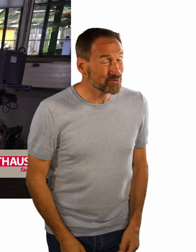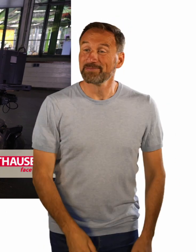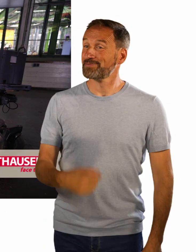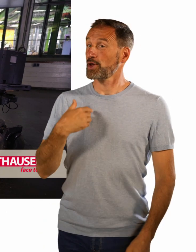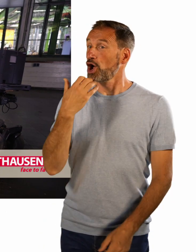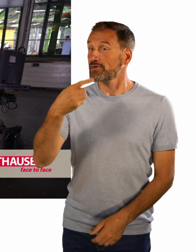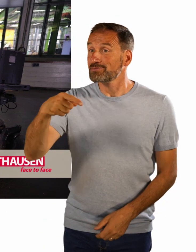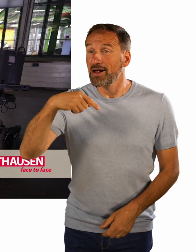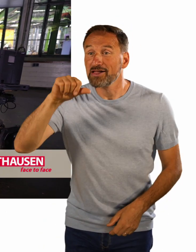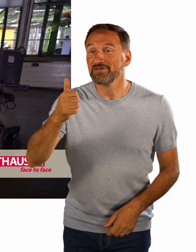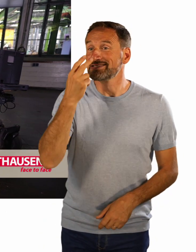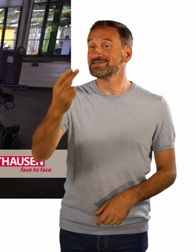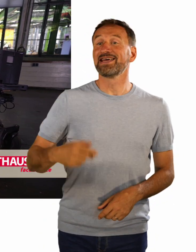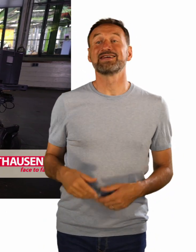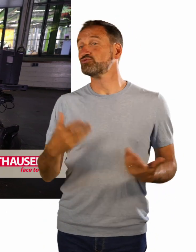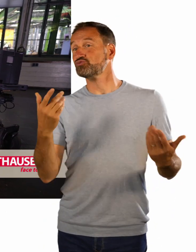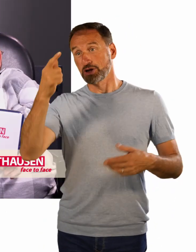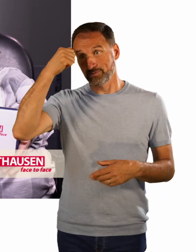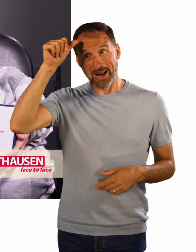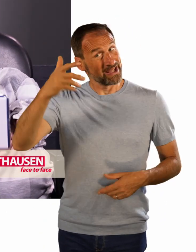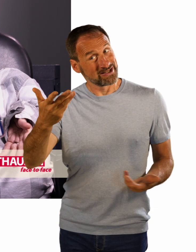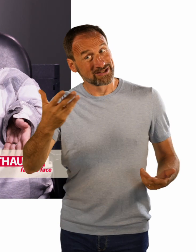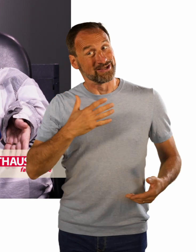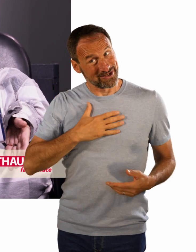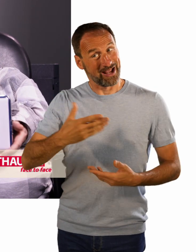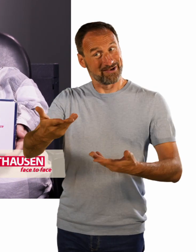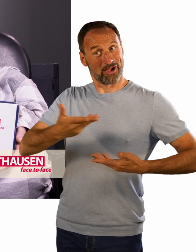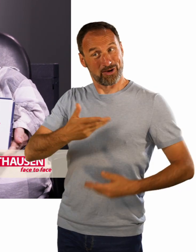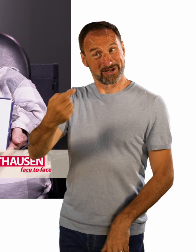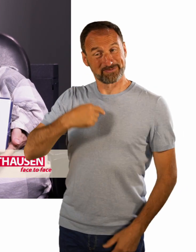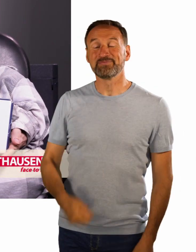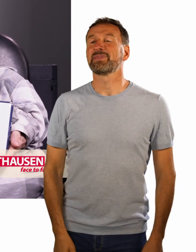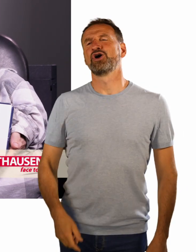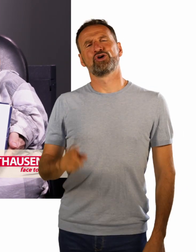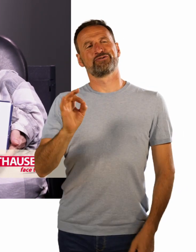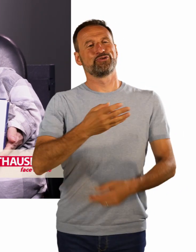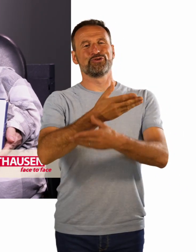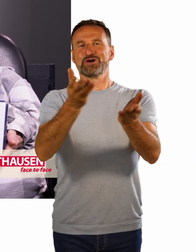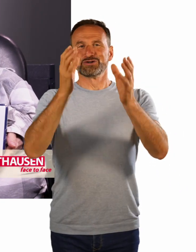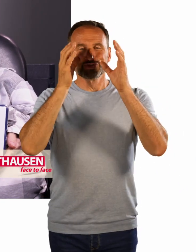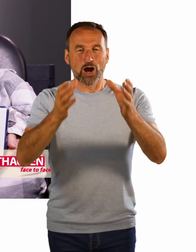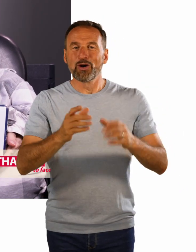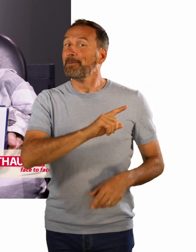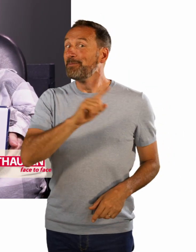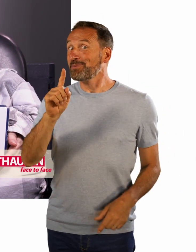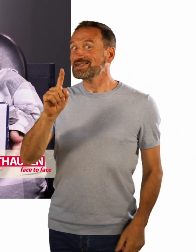Gerne auch mal in Berlin. Ich lade dich herzlich zu allen. Und für Sie, liebe Zuschauerinnen und Zuschauer, bis zum nächsten Mal, wenn es wieder heißt,